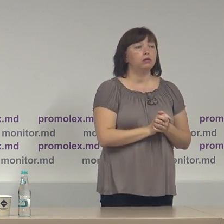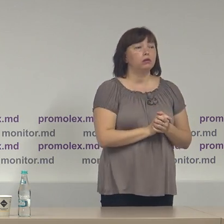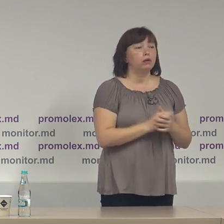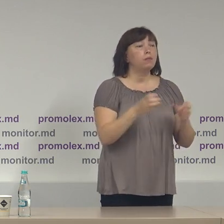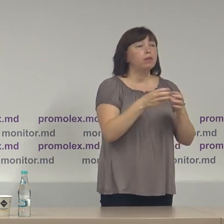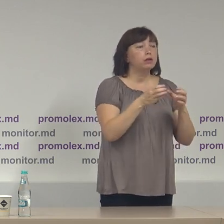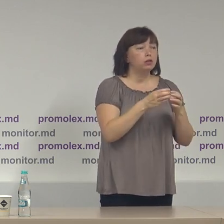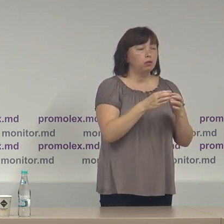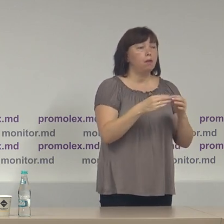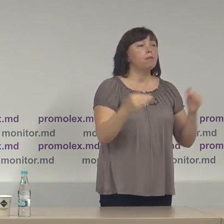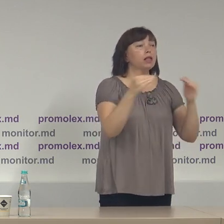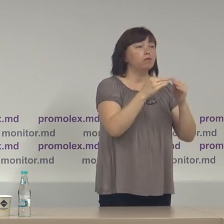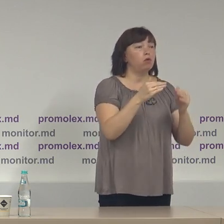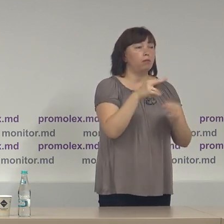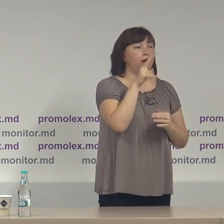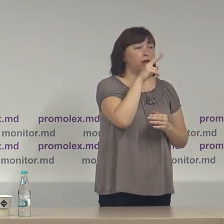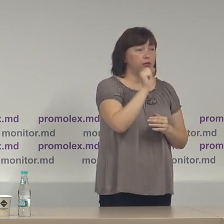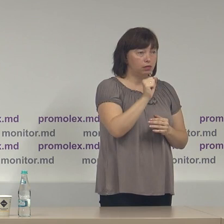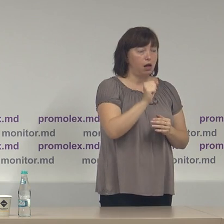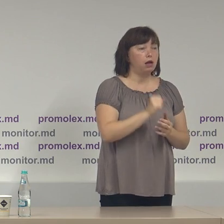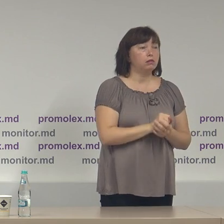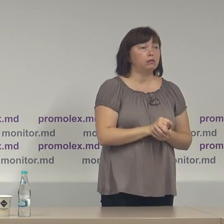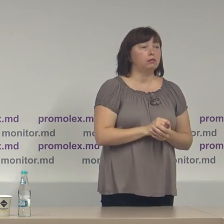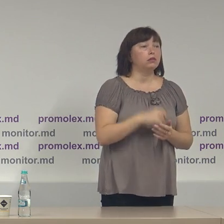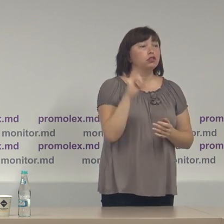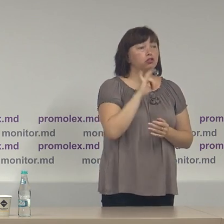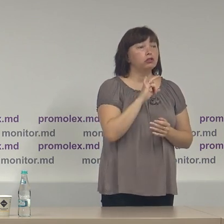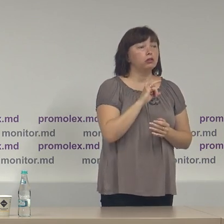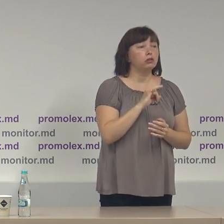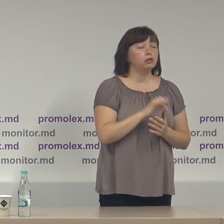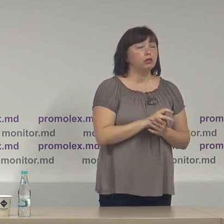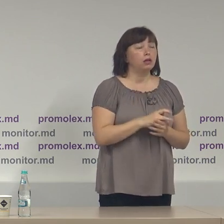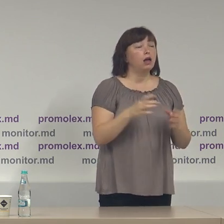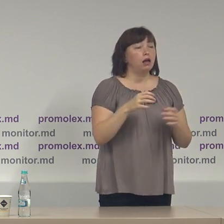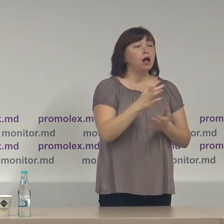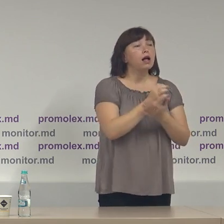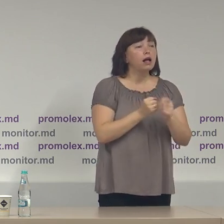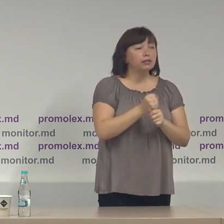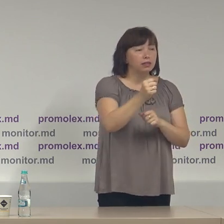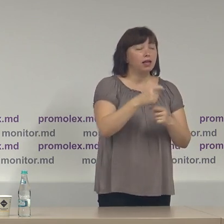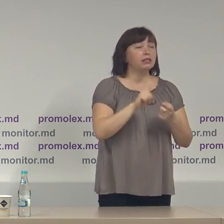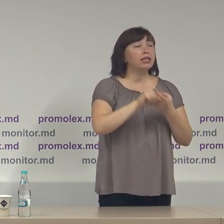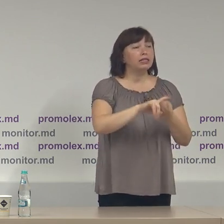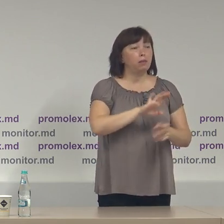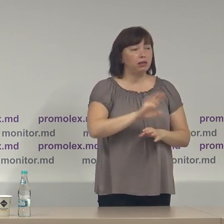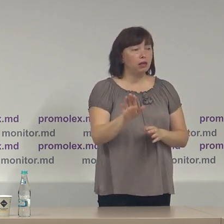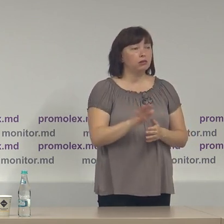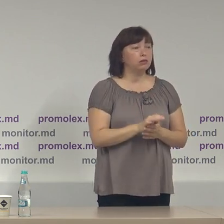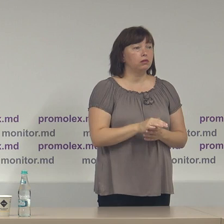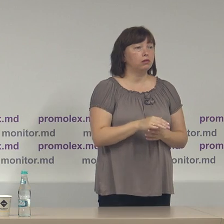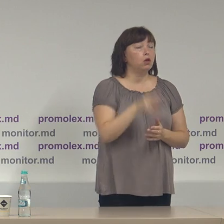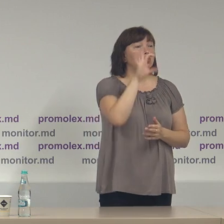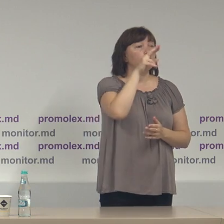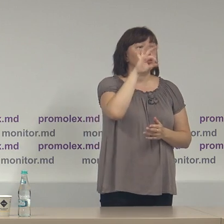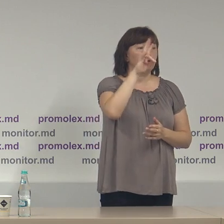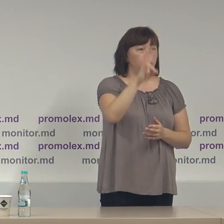partidul platformă demnitatea și adevăr Andrei Nastase și candidatul independent domnul